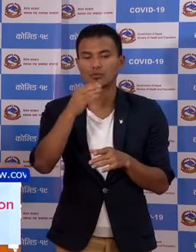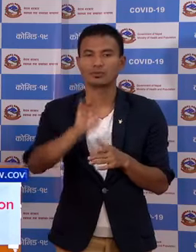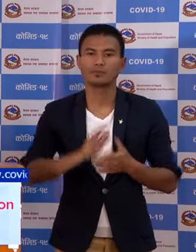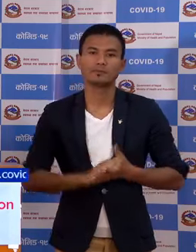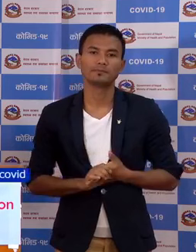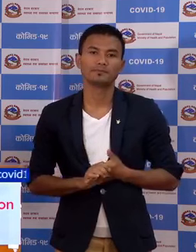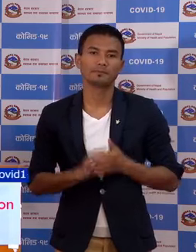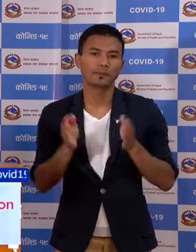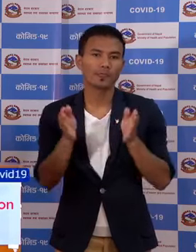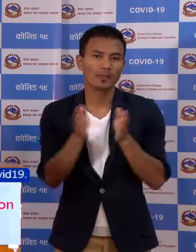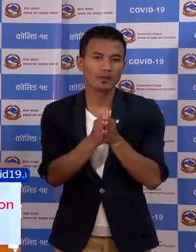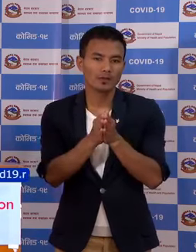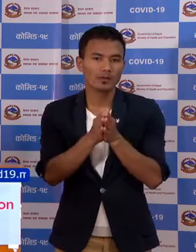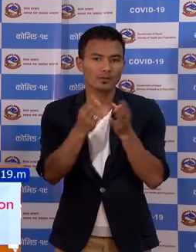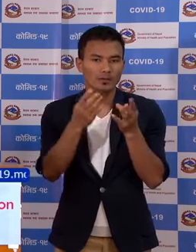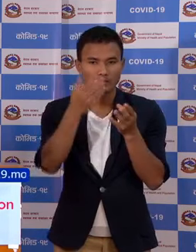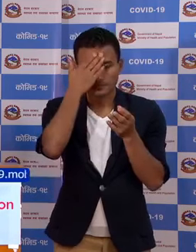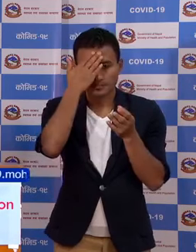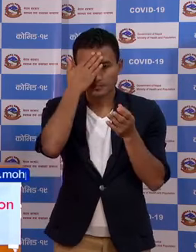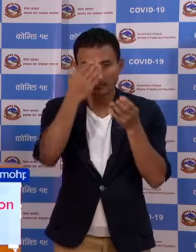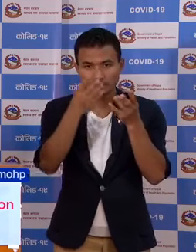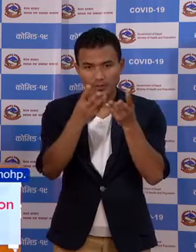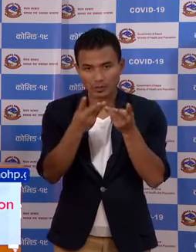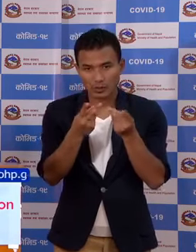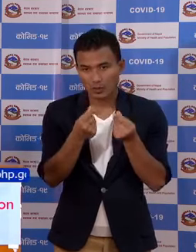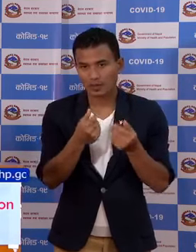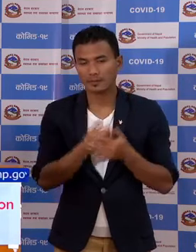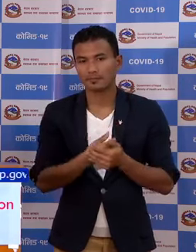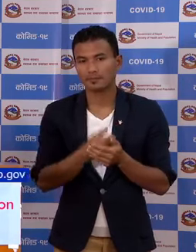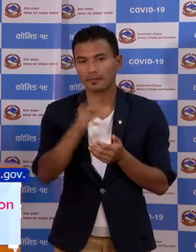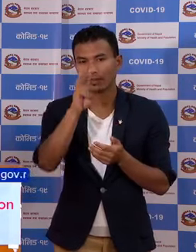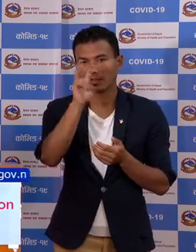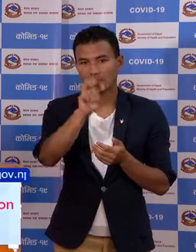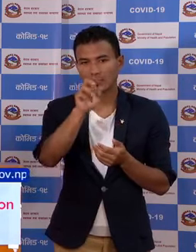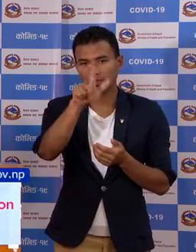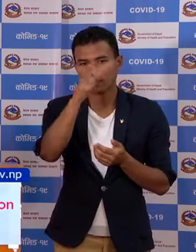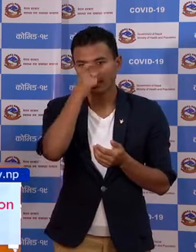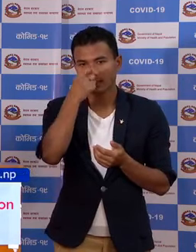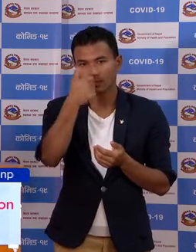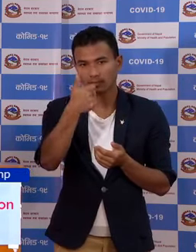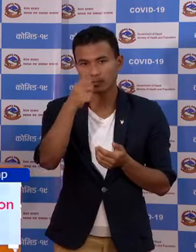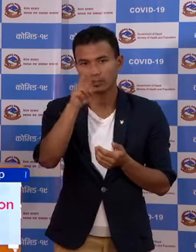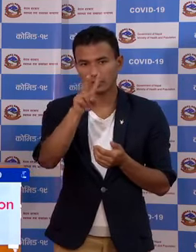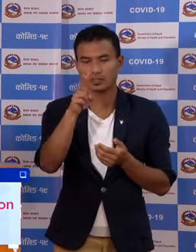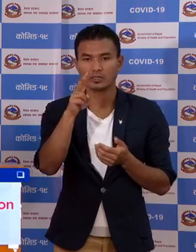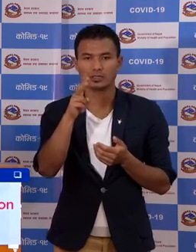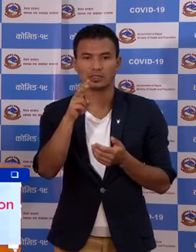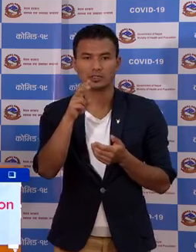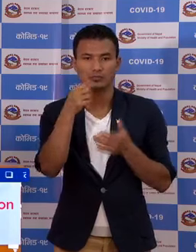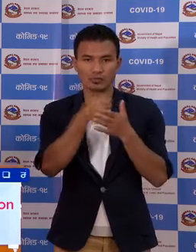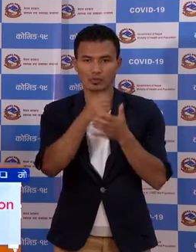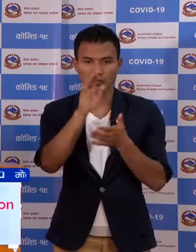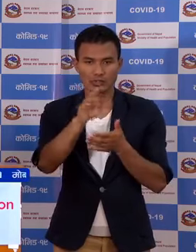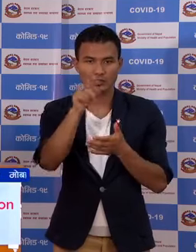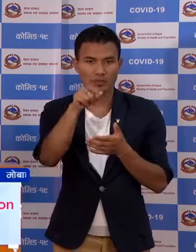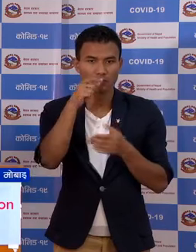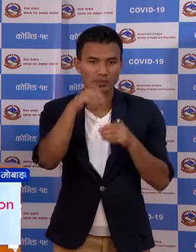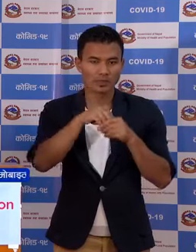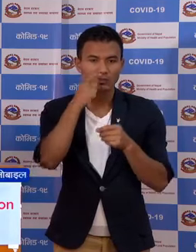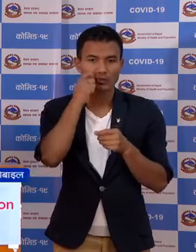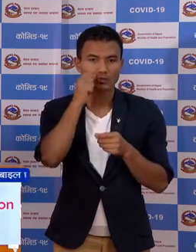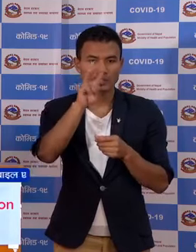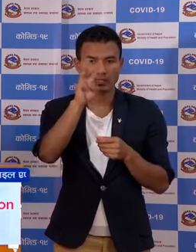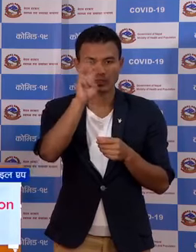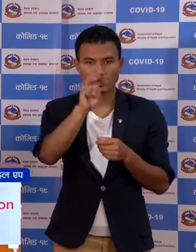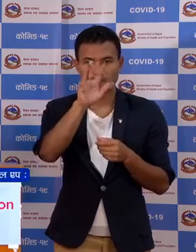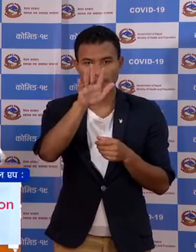जम्मा संक्रमित को संख्या 3662 तेस्मद्दे पूरुष 3500 चे